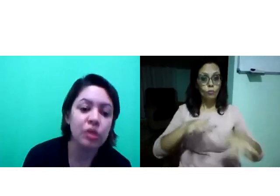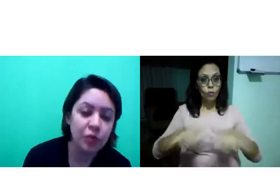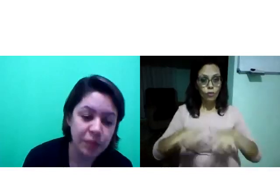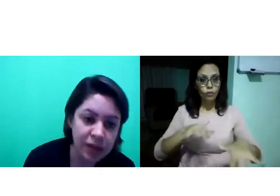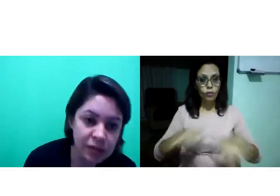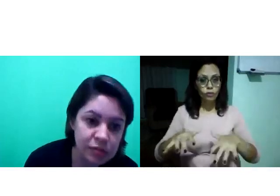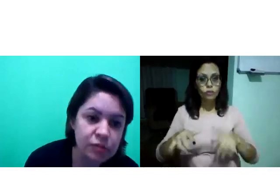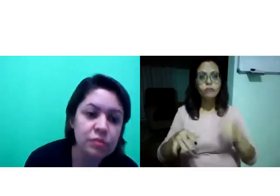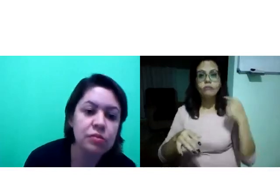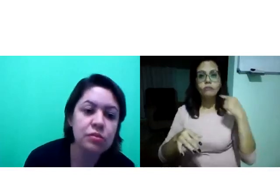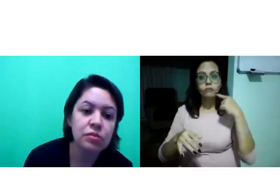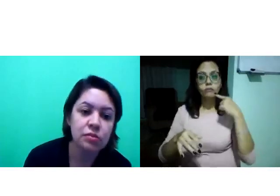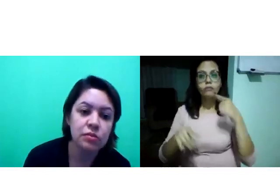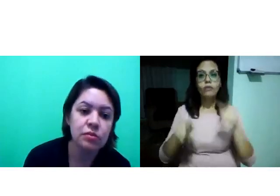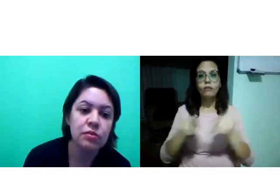Muda o movimento.